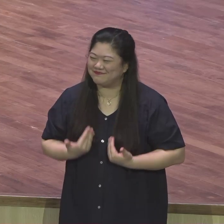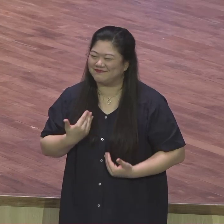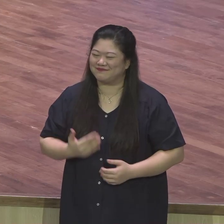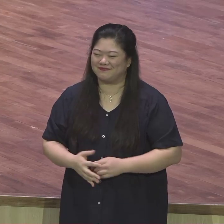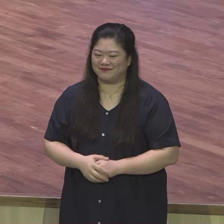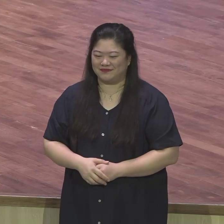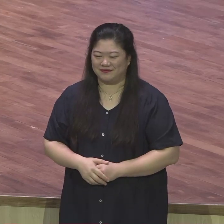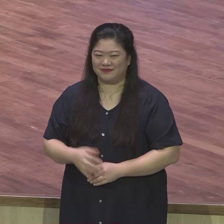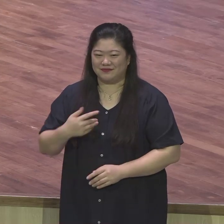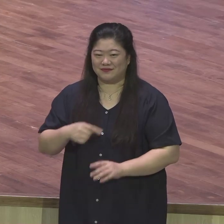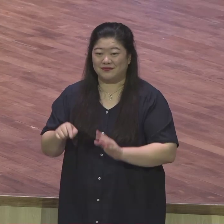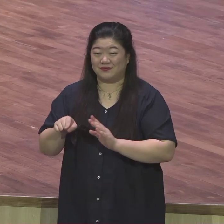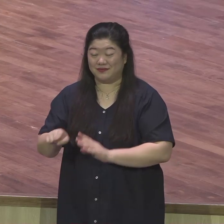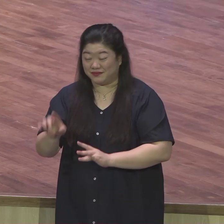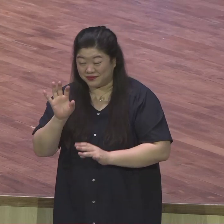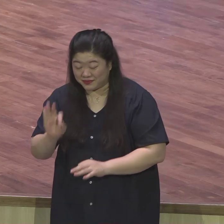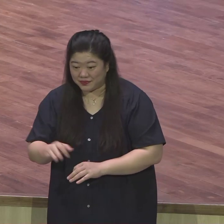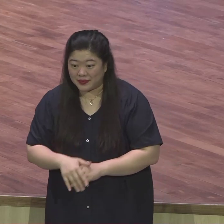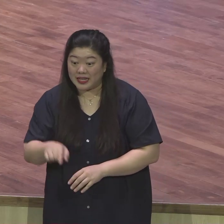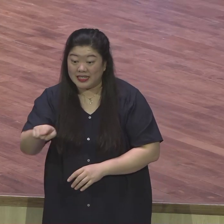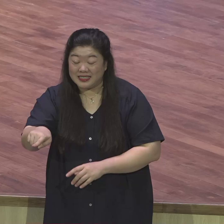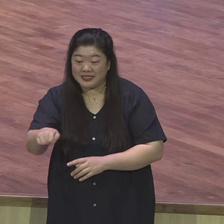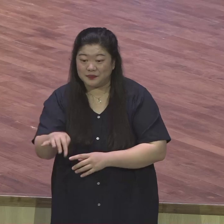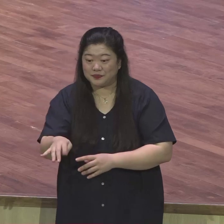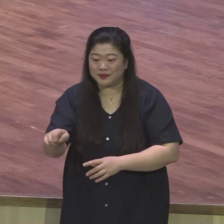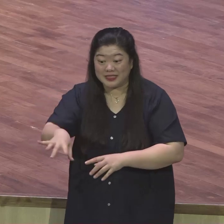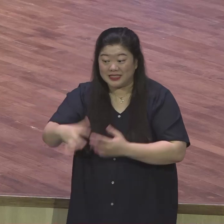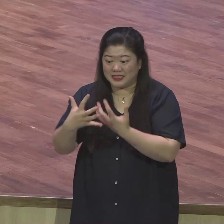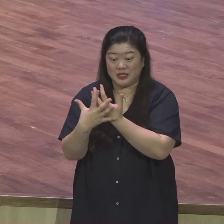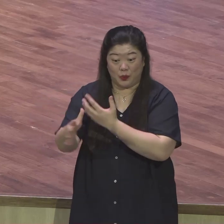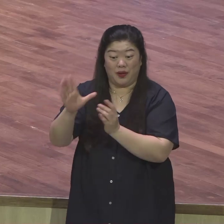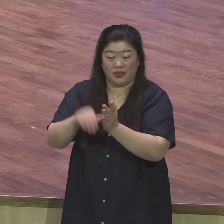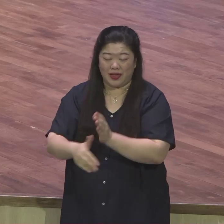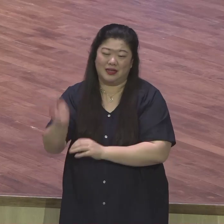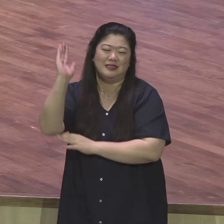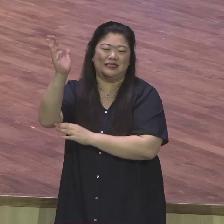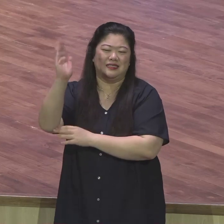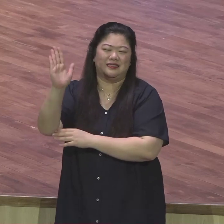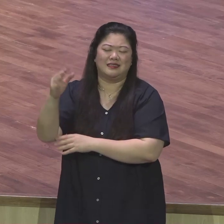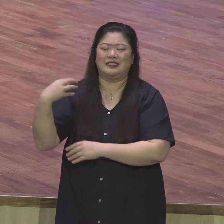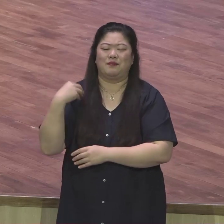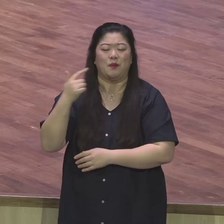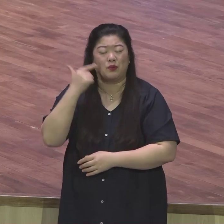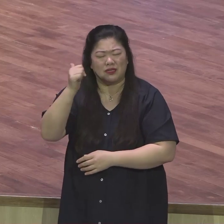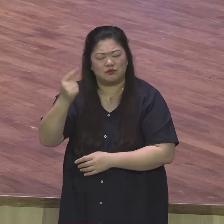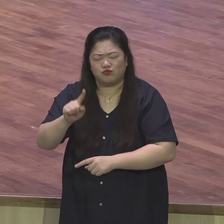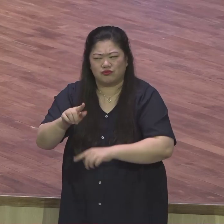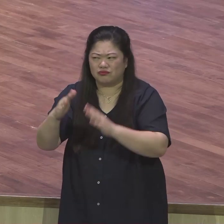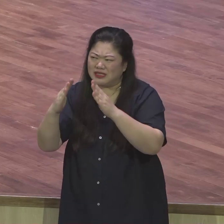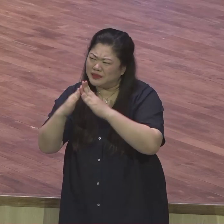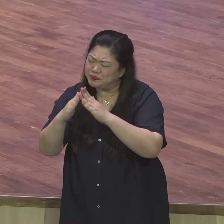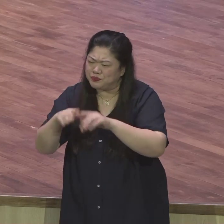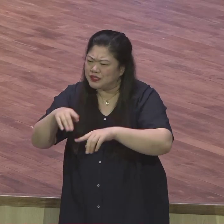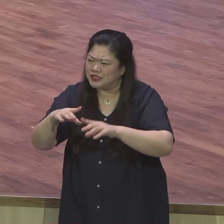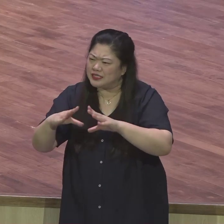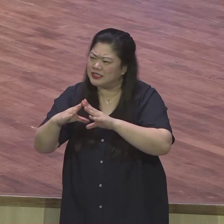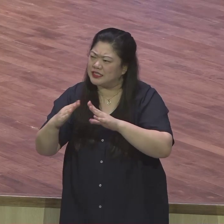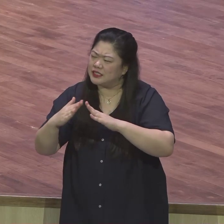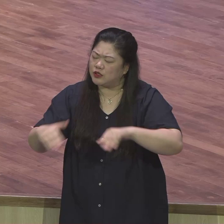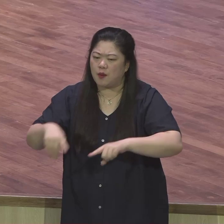고향인 최정은 목사님이 발언을 했어요. 전라도 목포주 그분은요. 칼도 안 탑니다. 칼병이도 안